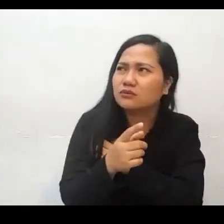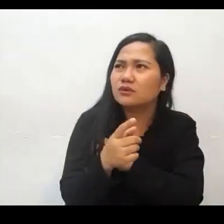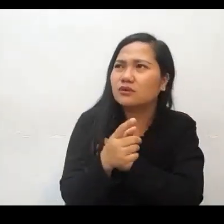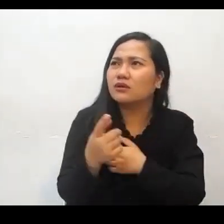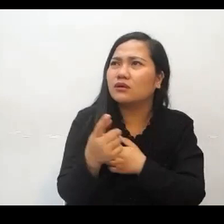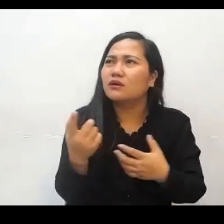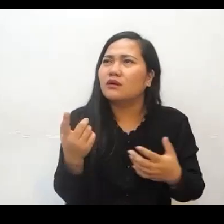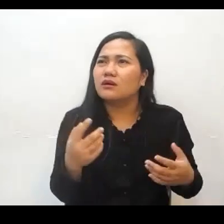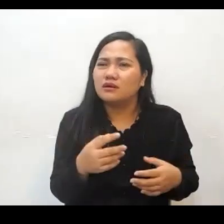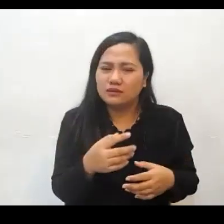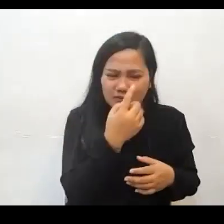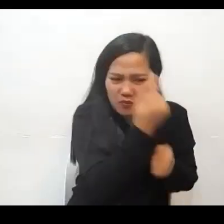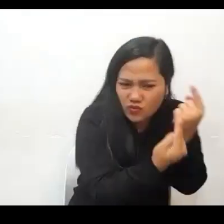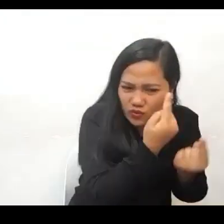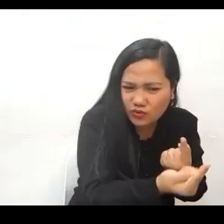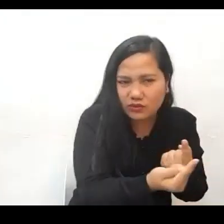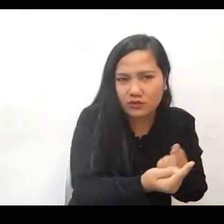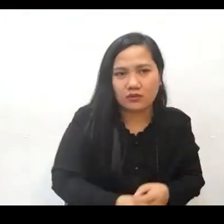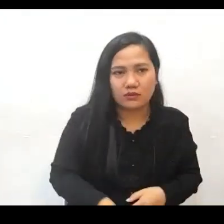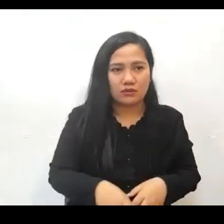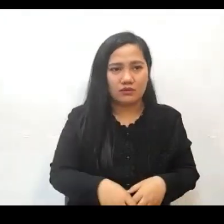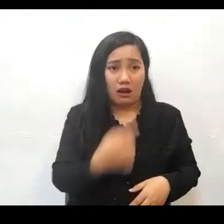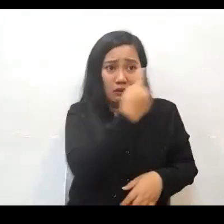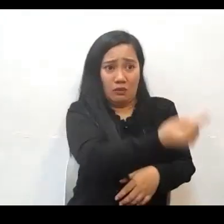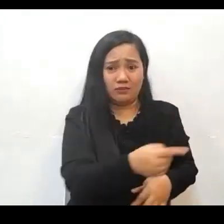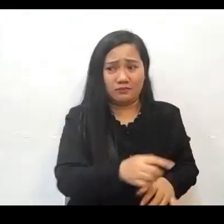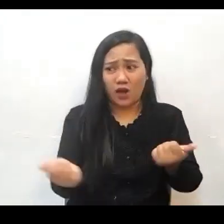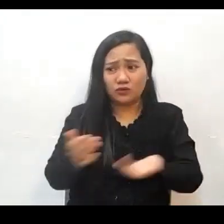Kaya nga sinasabi ng Diyos, sinong susuguin ko? Sinong hayo para sa atin?